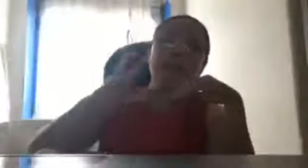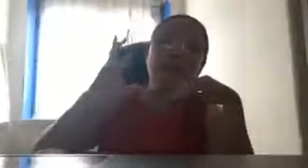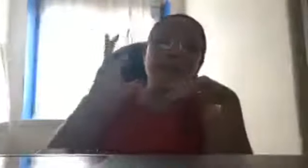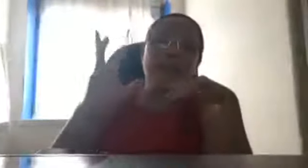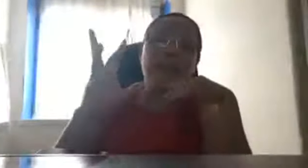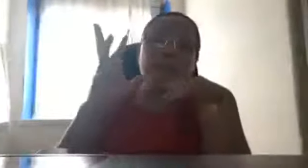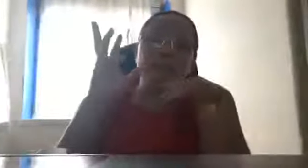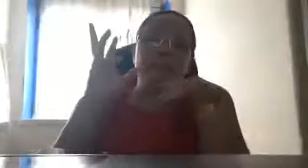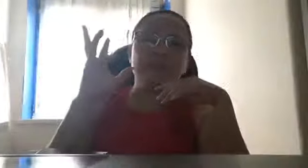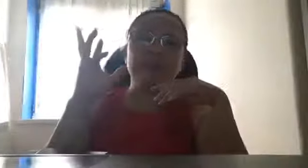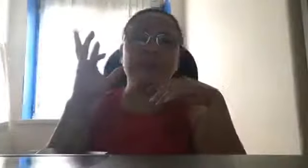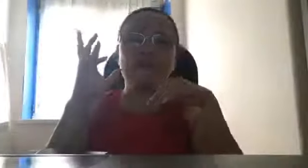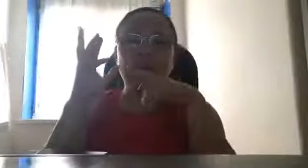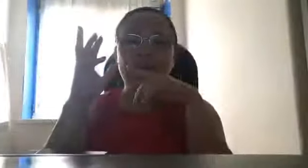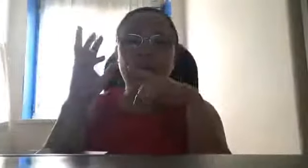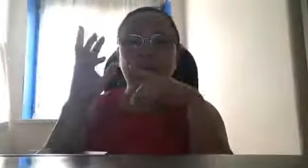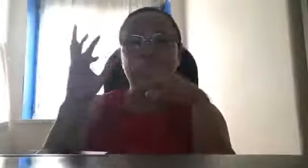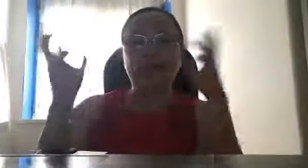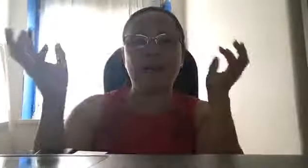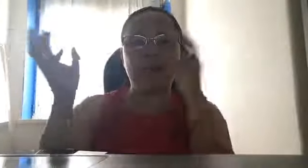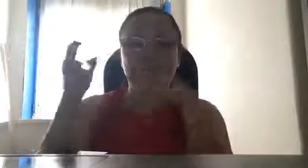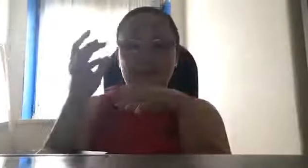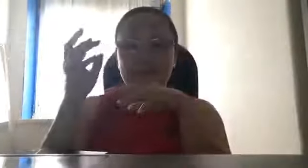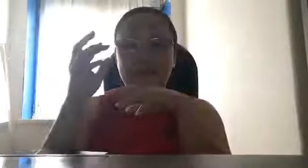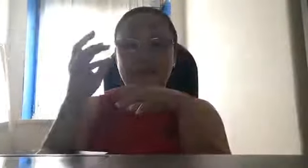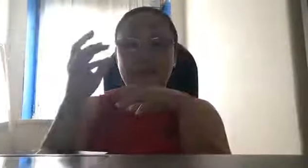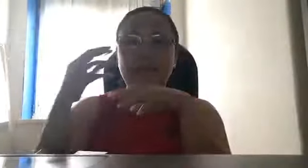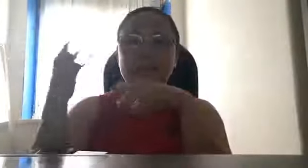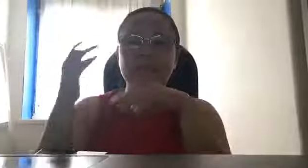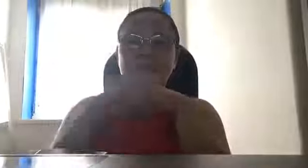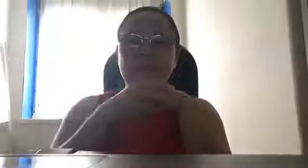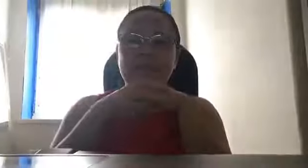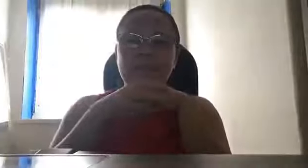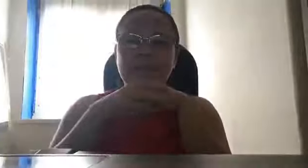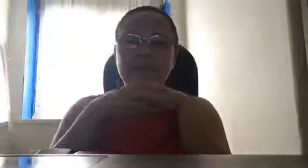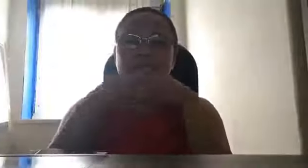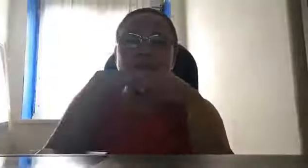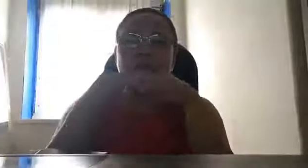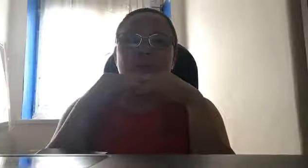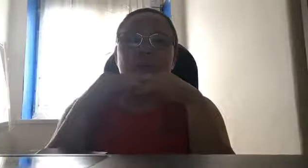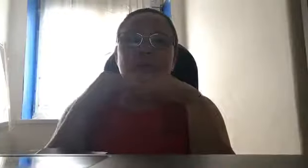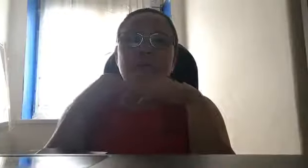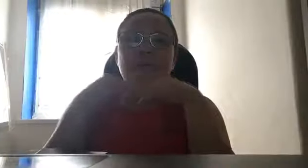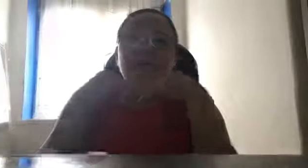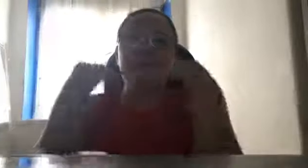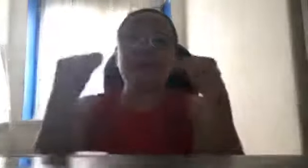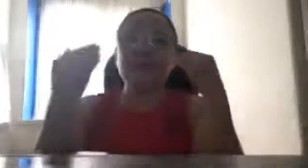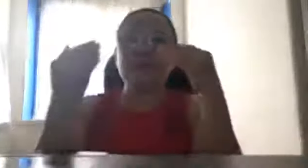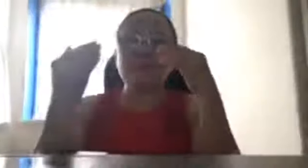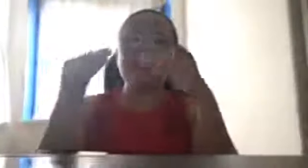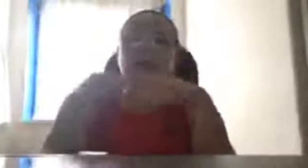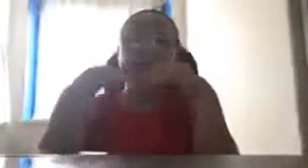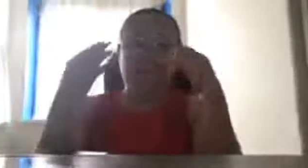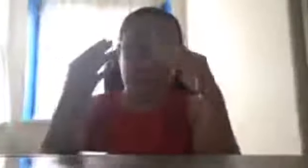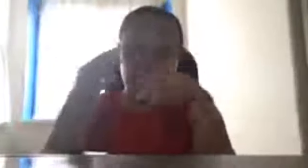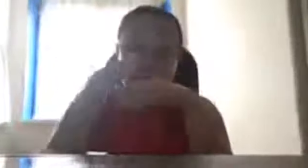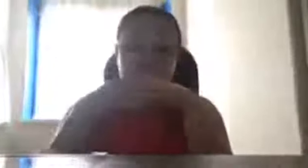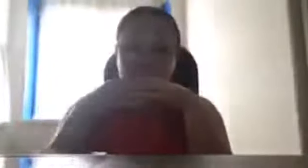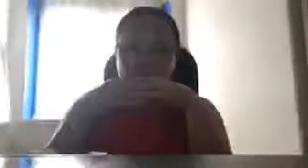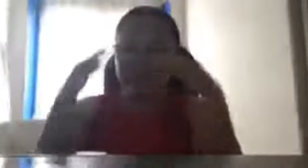ang lagi namin noon, na, ano, ang NBI, pero, kahit ganun paman, mga